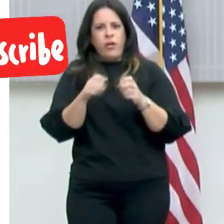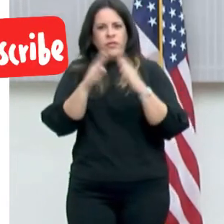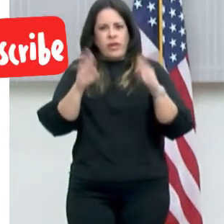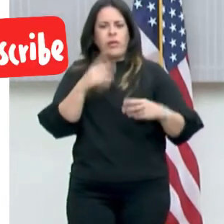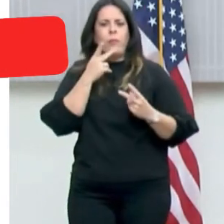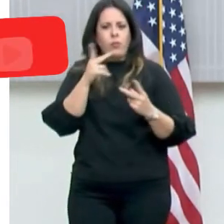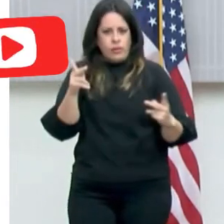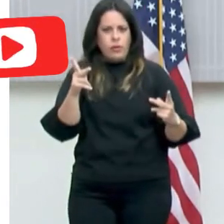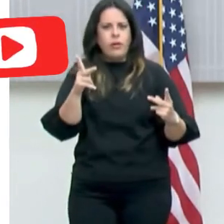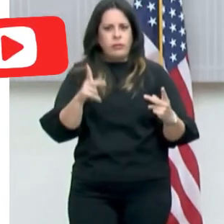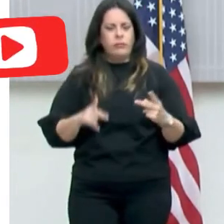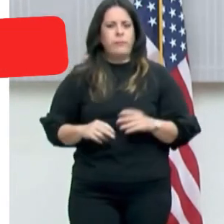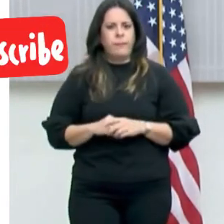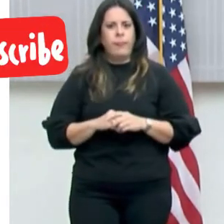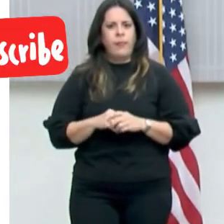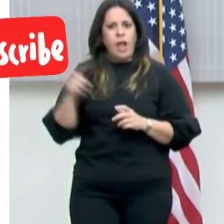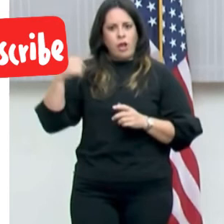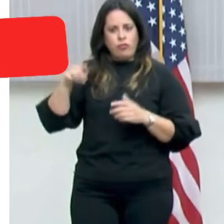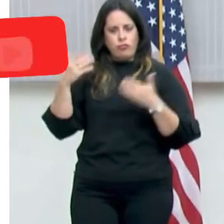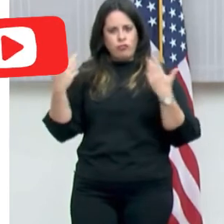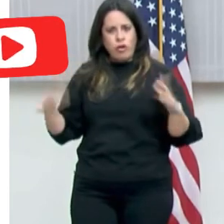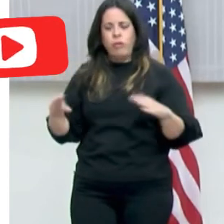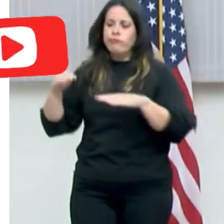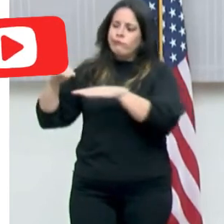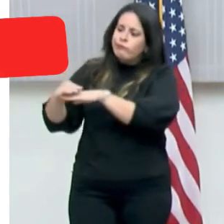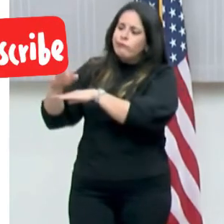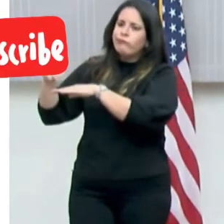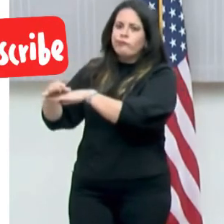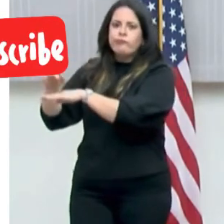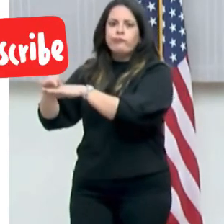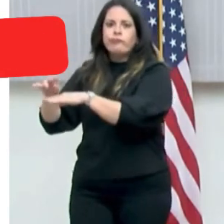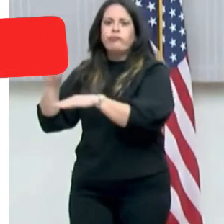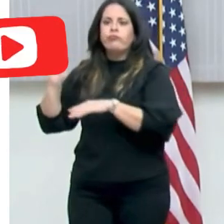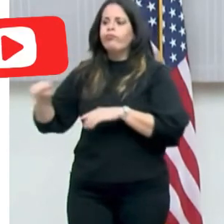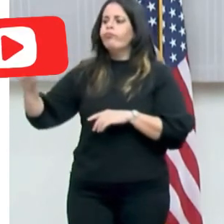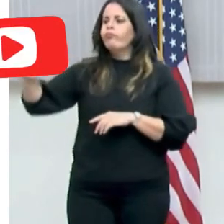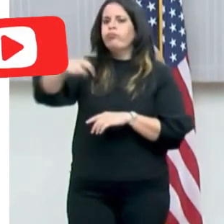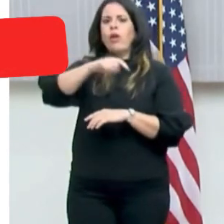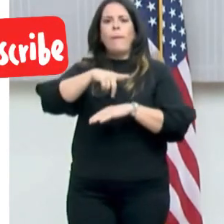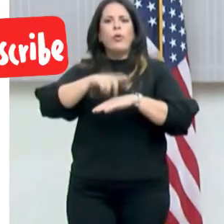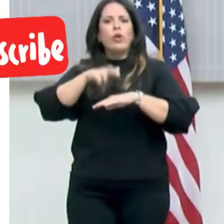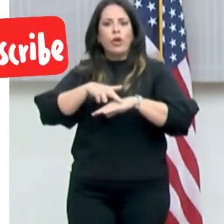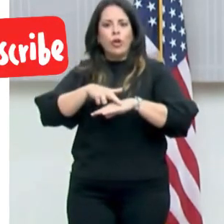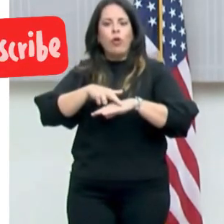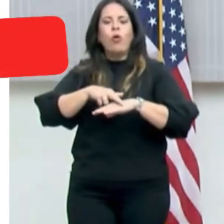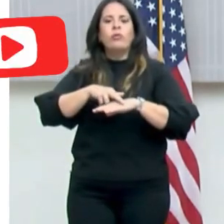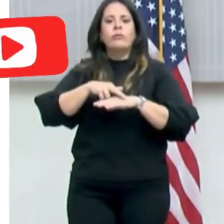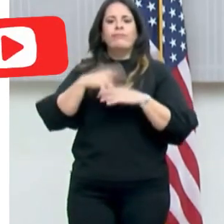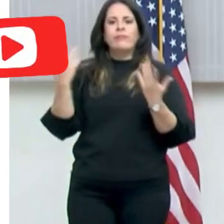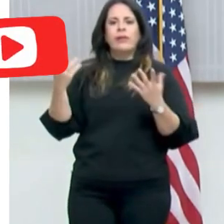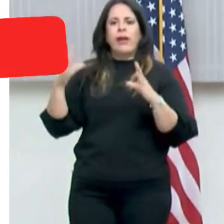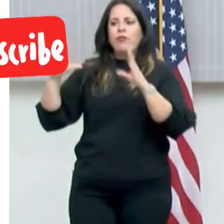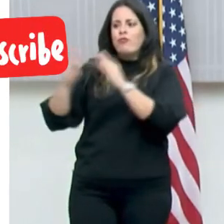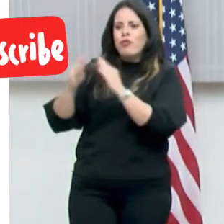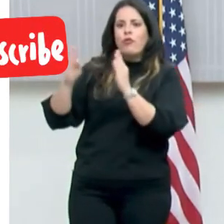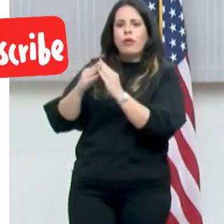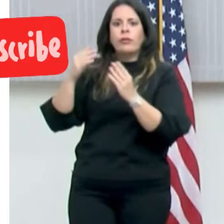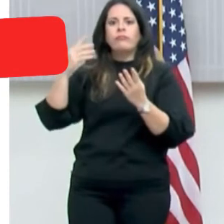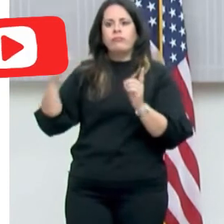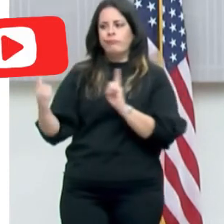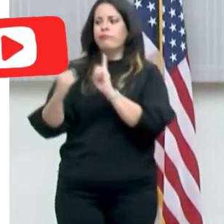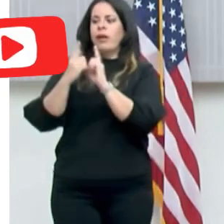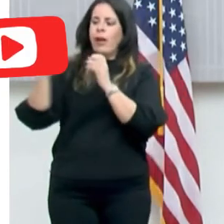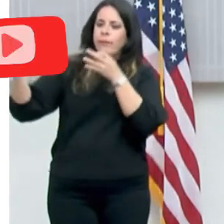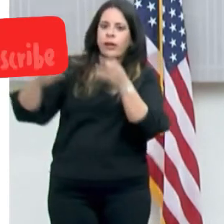Vivienda Pública está llevando a cabo orientaciones por todo Puerto Rico, va a estar llevando a cabo ferias. Así que, el que ahora mismo